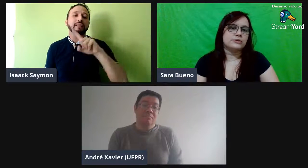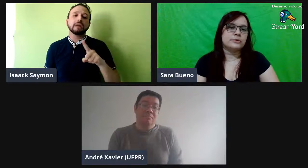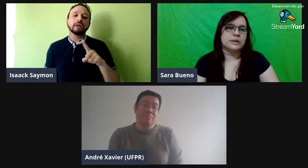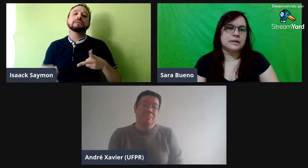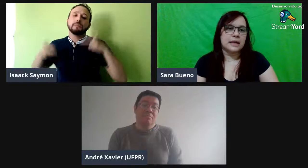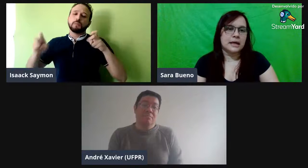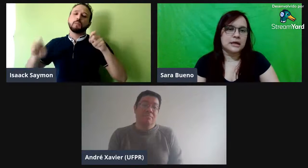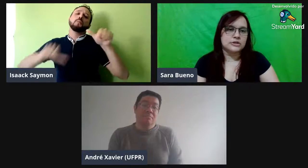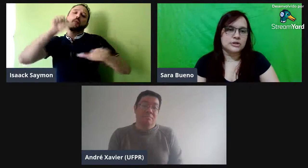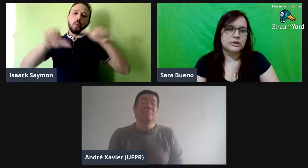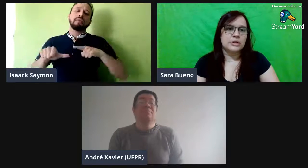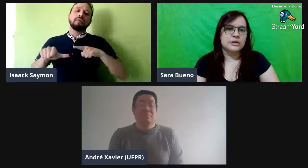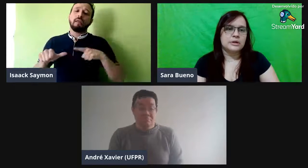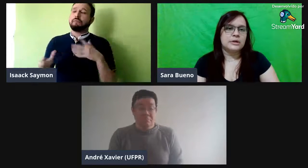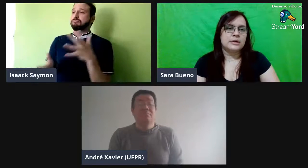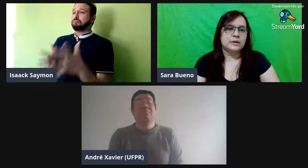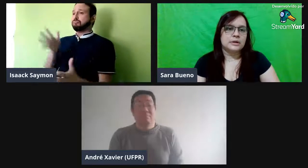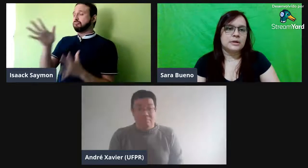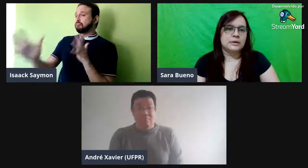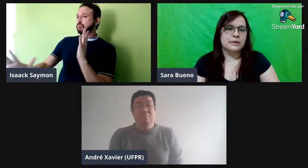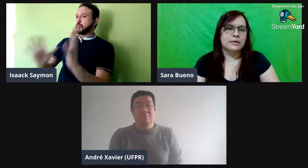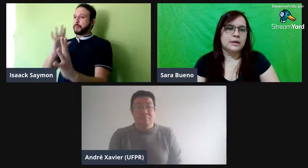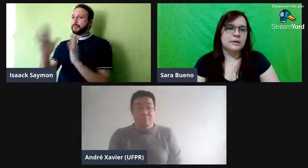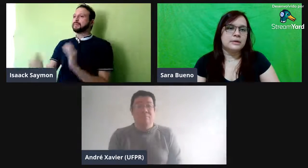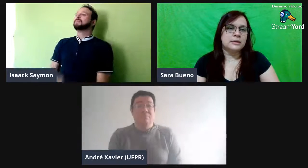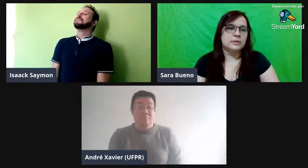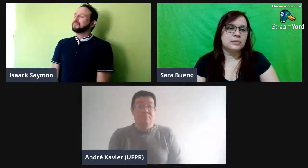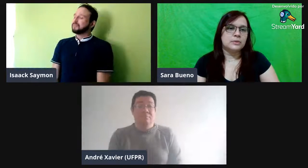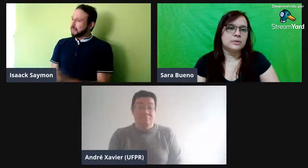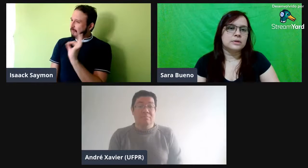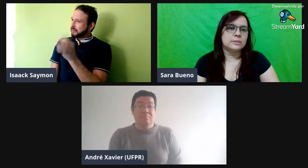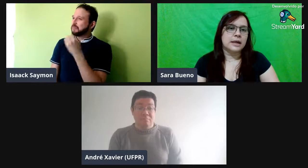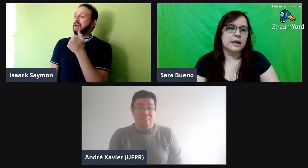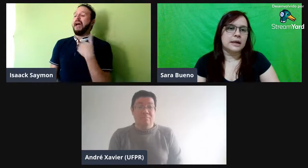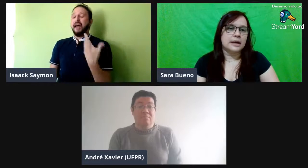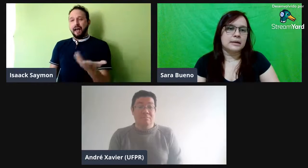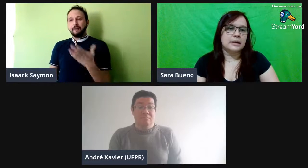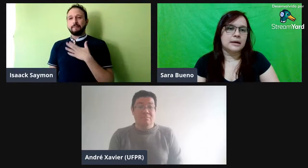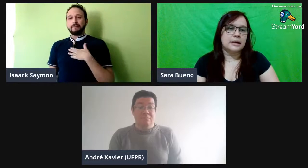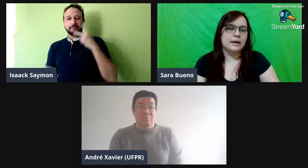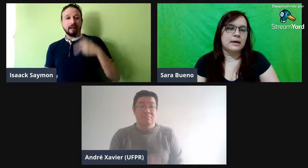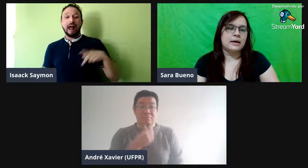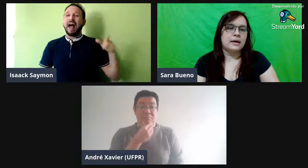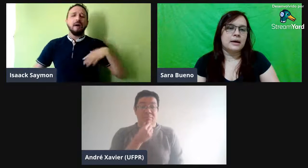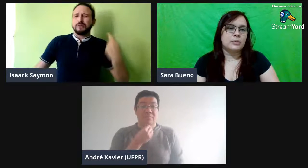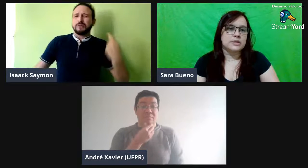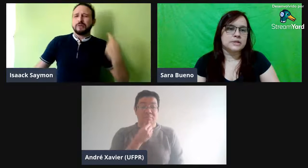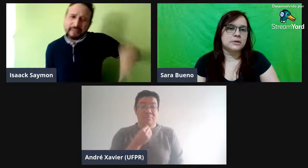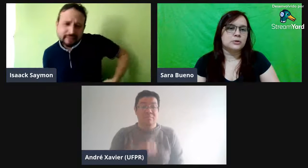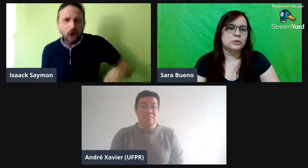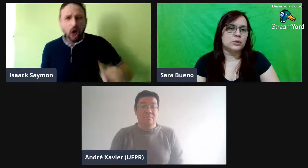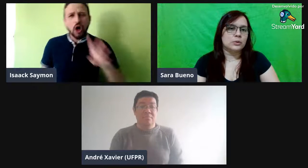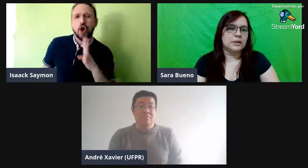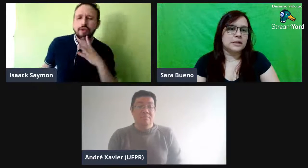informalidade, né? Então, também, até a posição do corpo ali,